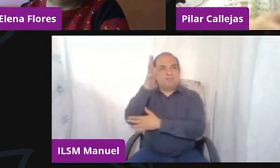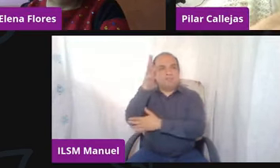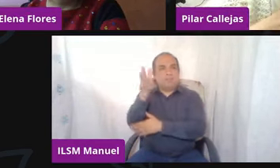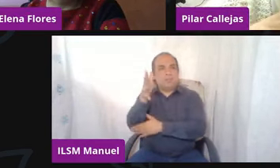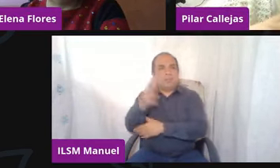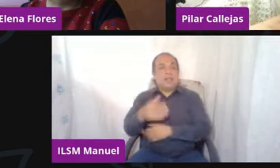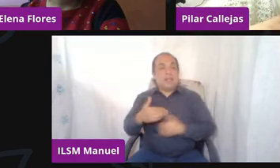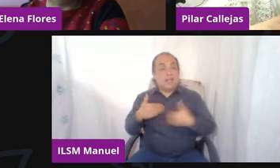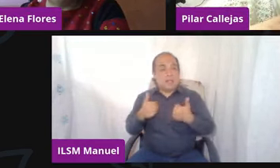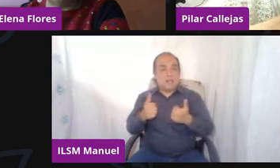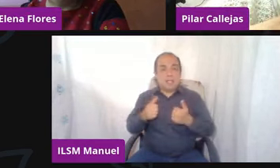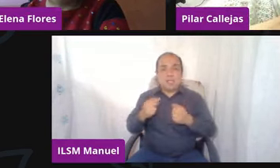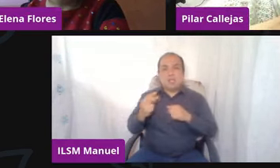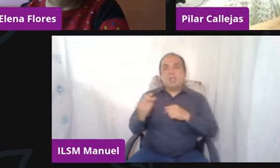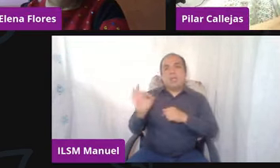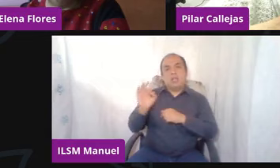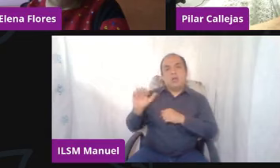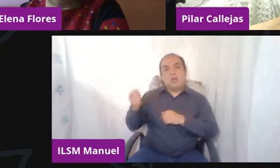empatía, ¿no?